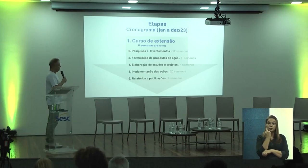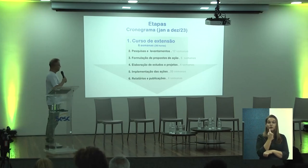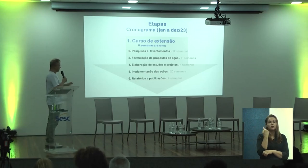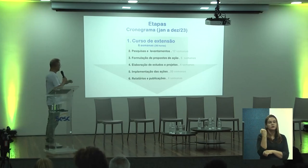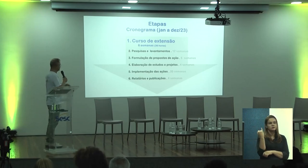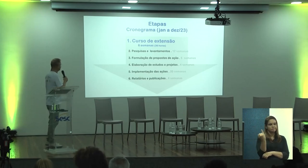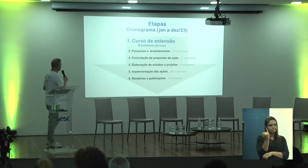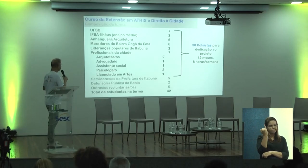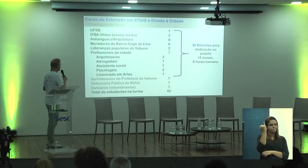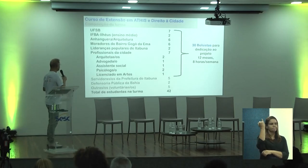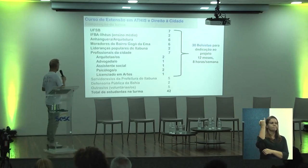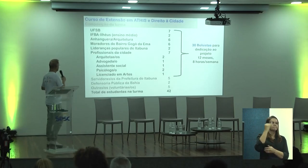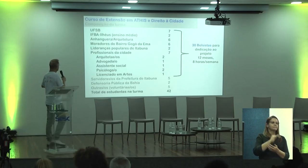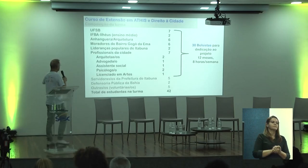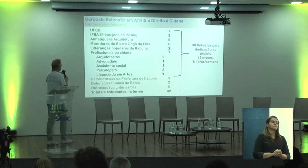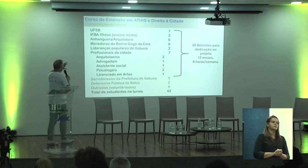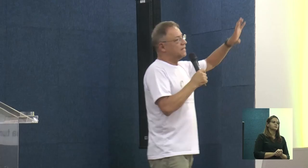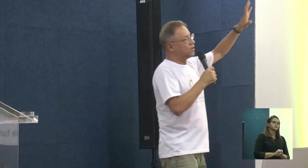questão fundamental, né?